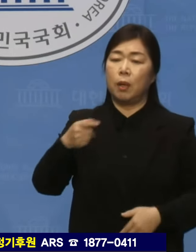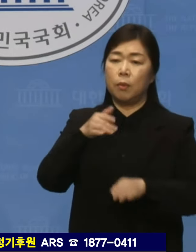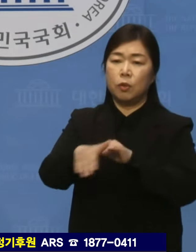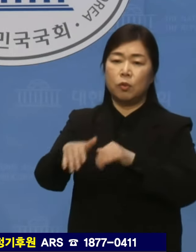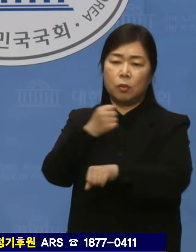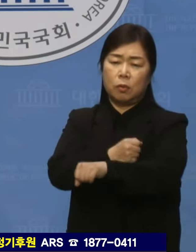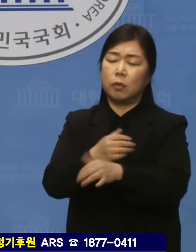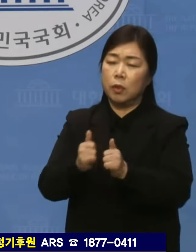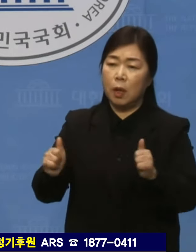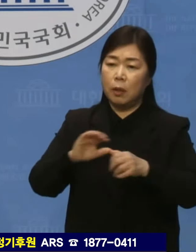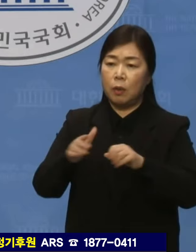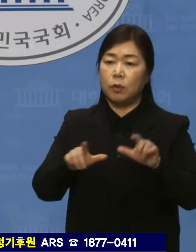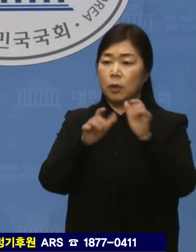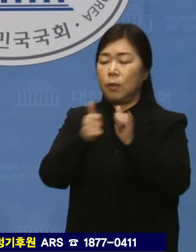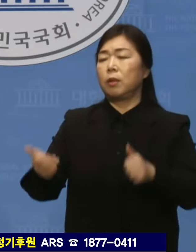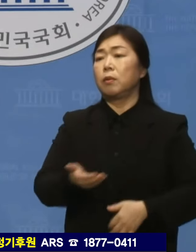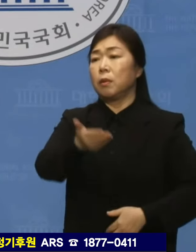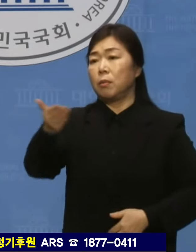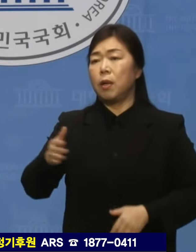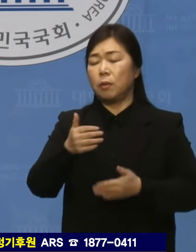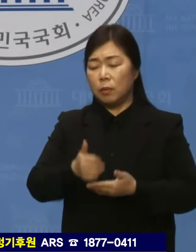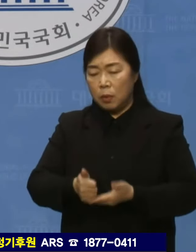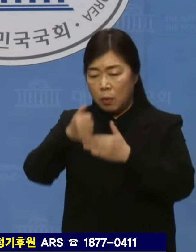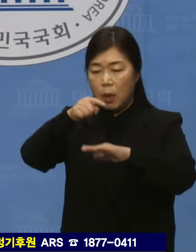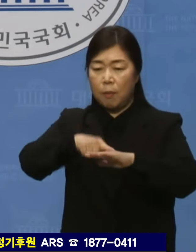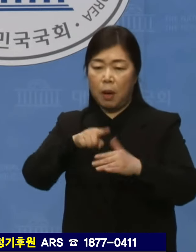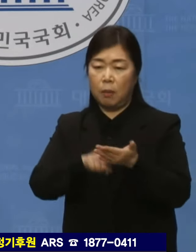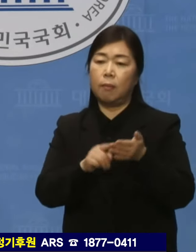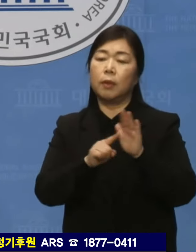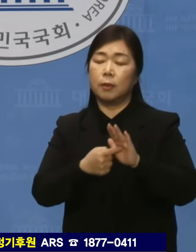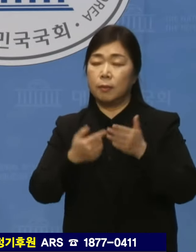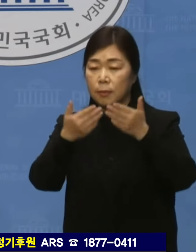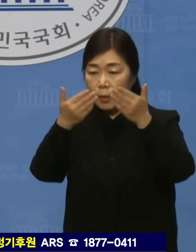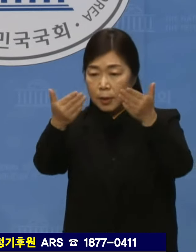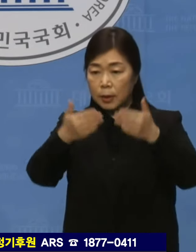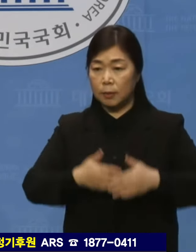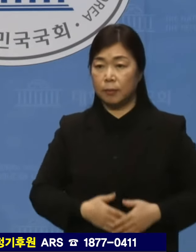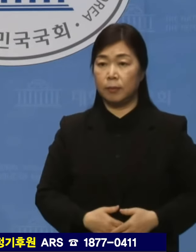유공자와 대구시민 여러분께 존경의 마음을 바칩니다.